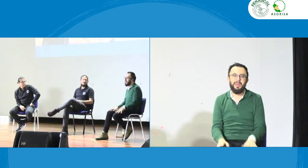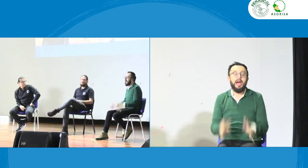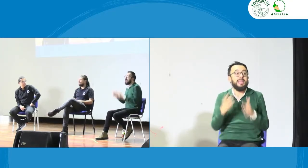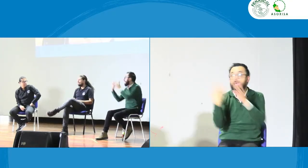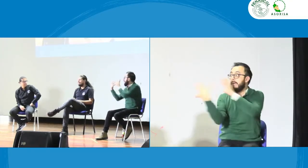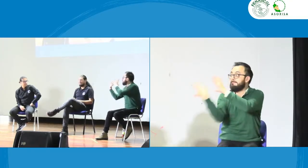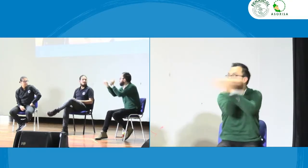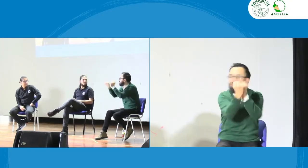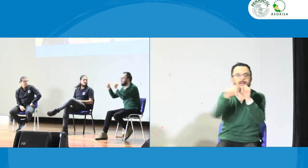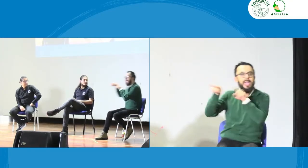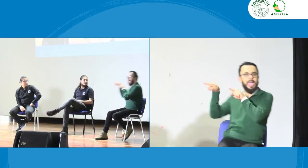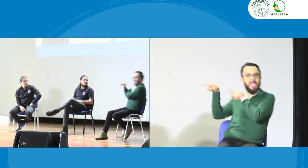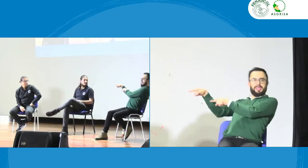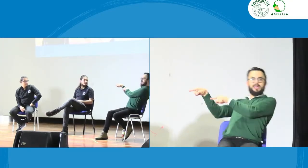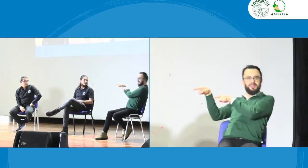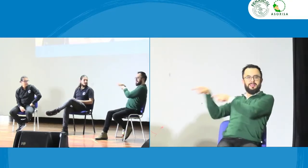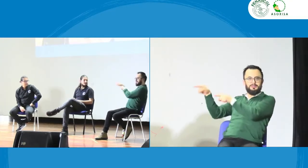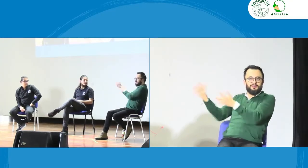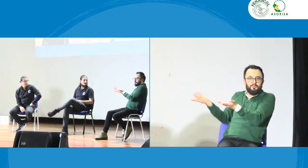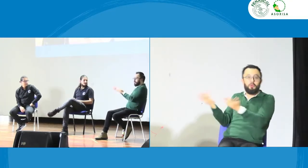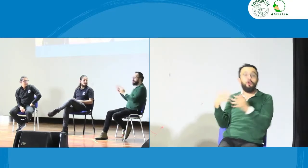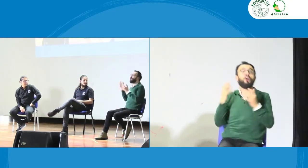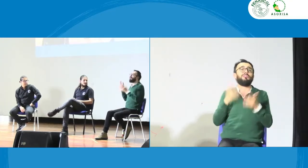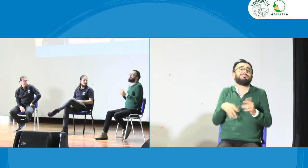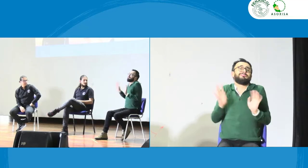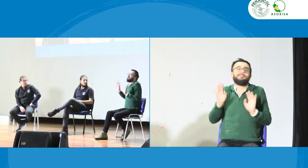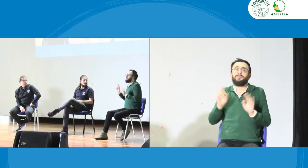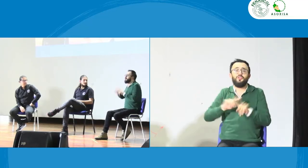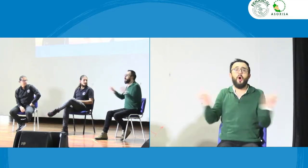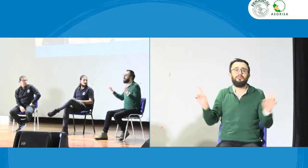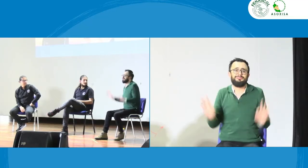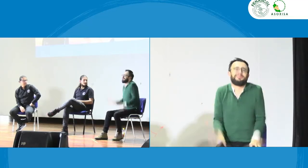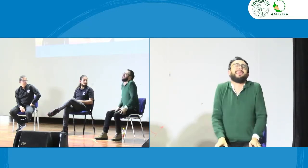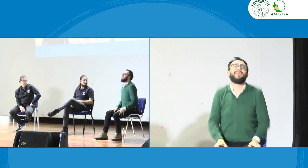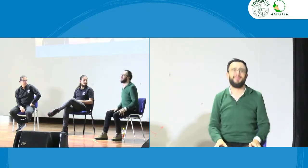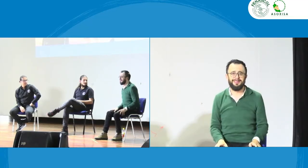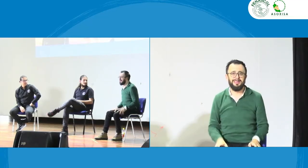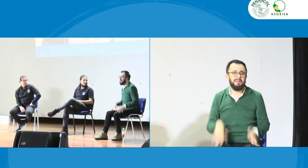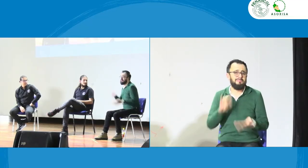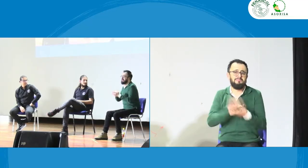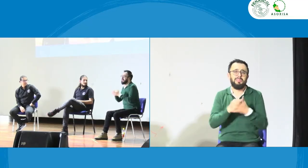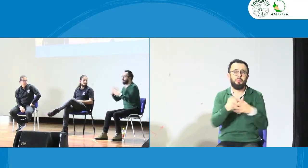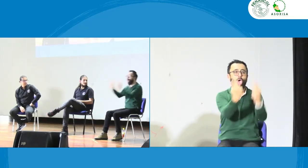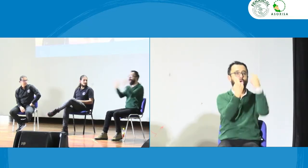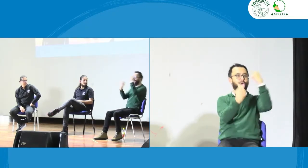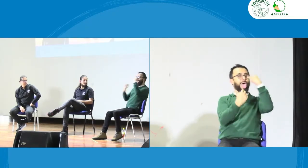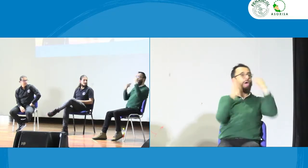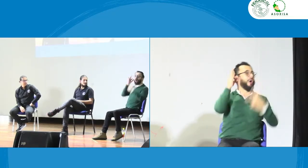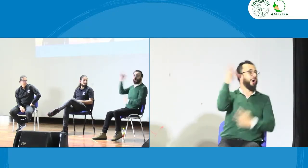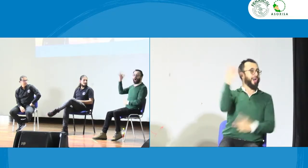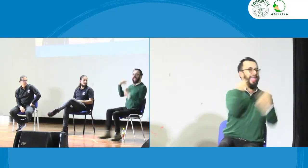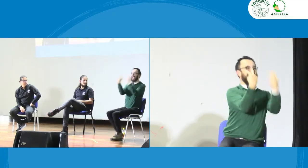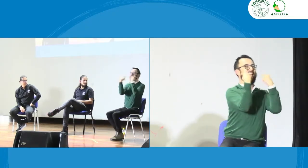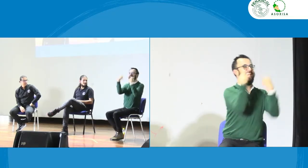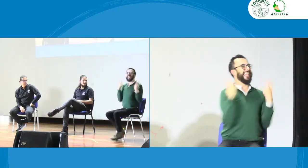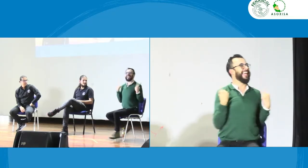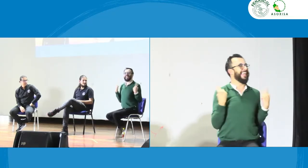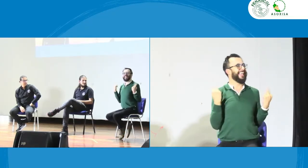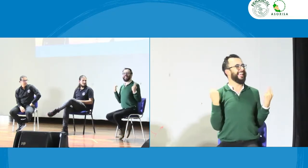darle es protagonismo a la persona sorda no el protagonismo es para uno no nada que ver entonces porque muchas personas pues dicen